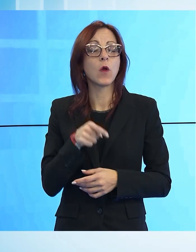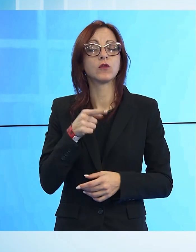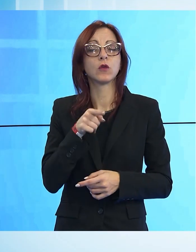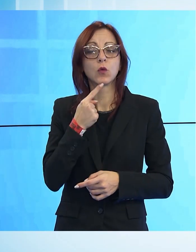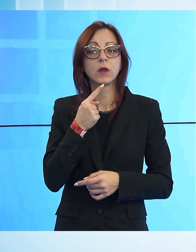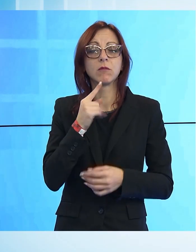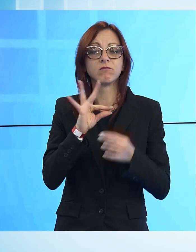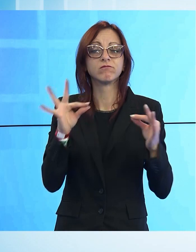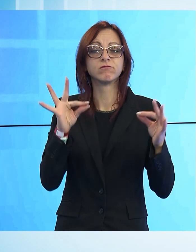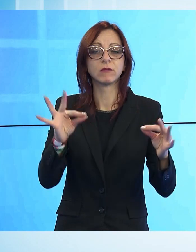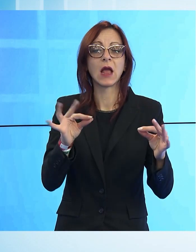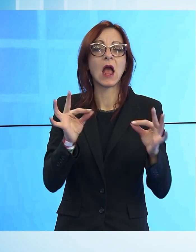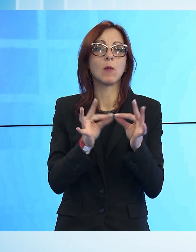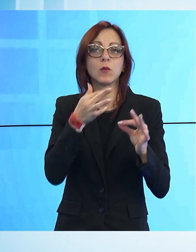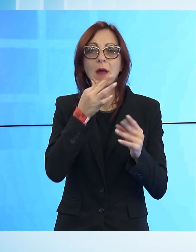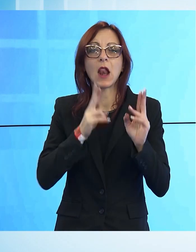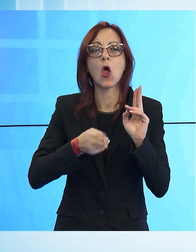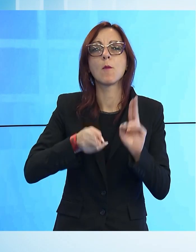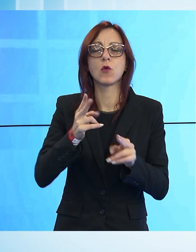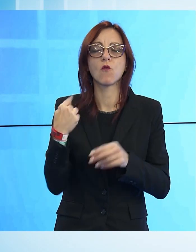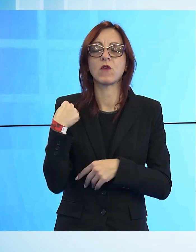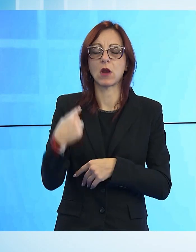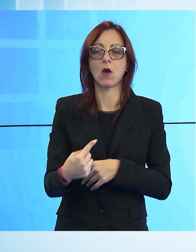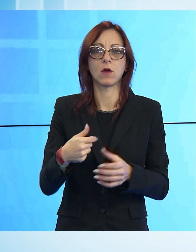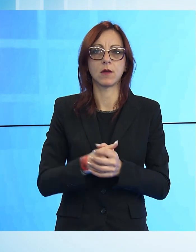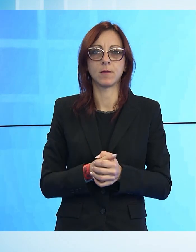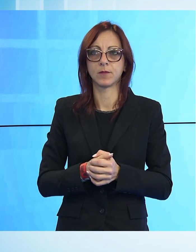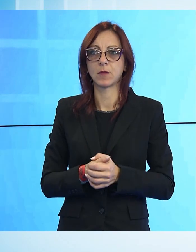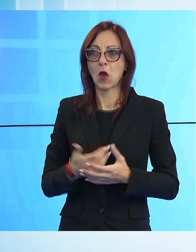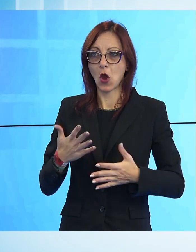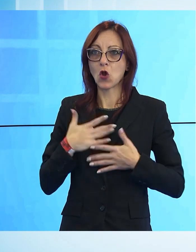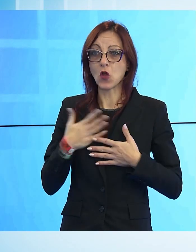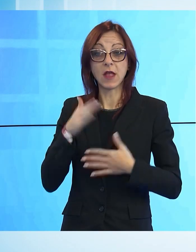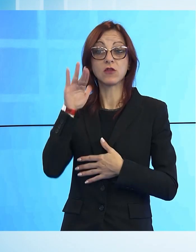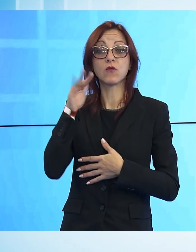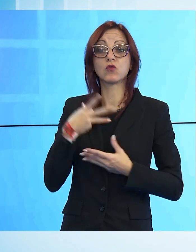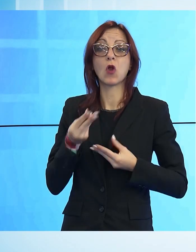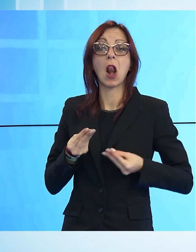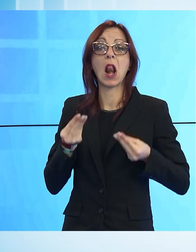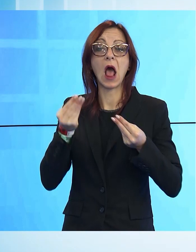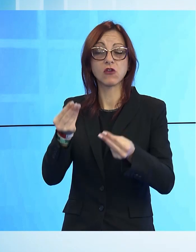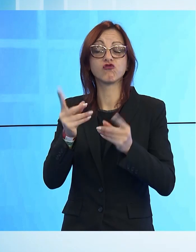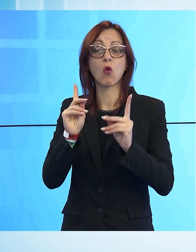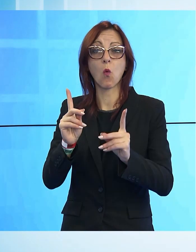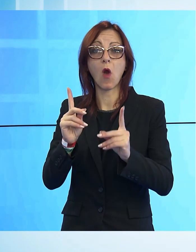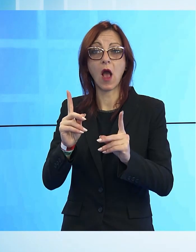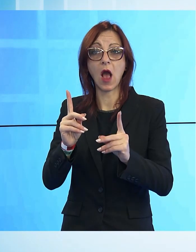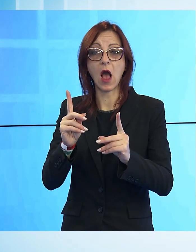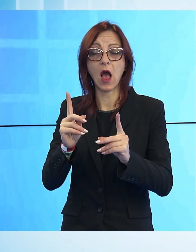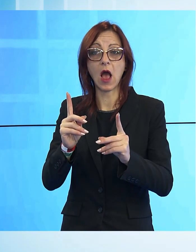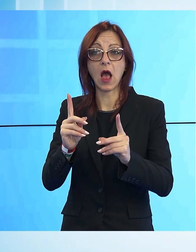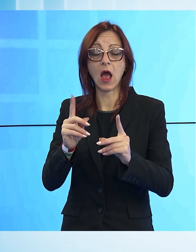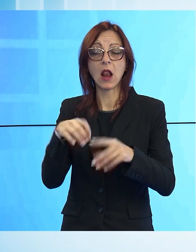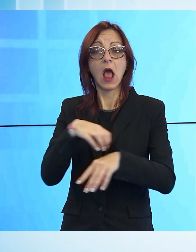bella di sempre. A me fa piacere lasciare in eredità al futuro la manifestazione così come quest'anno l'abbiamo